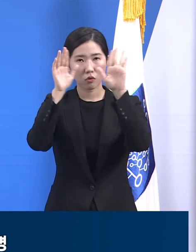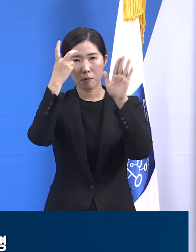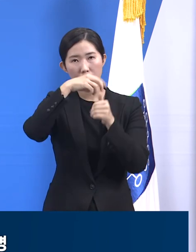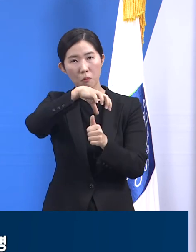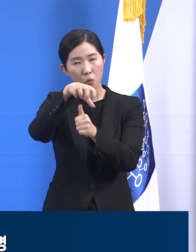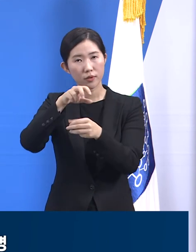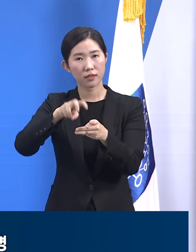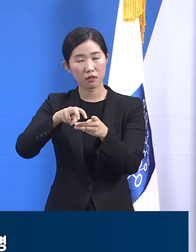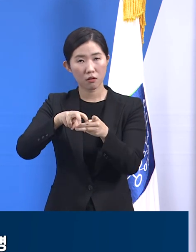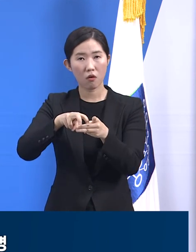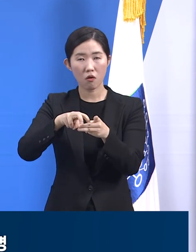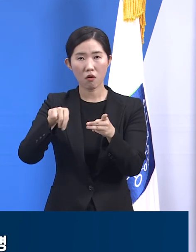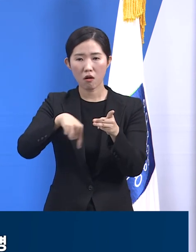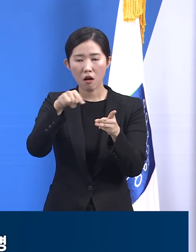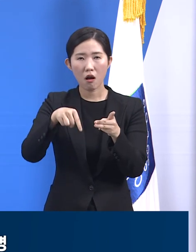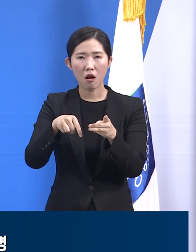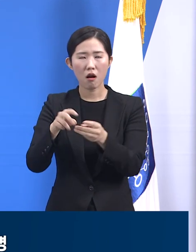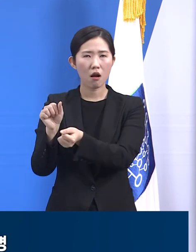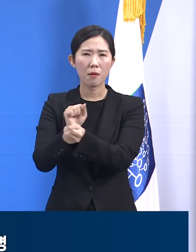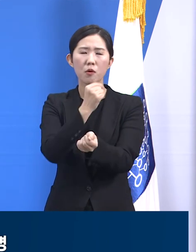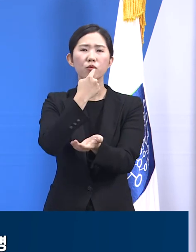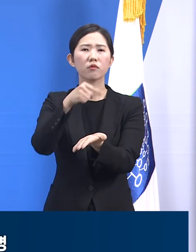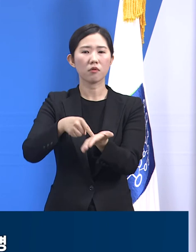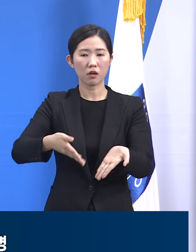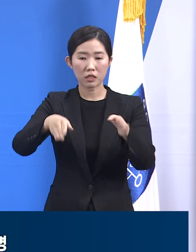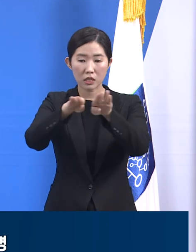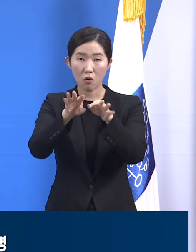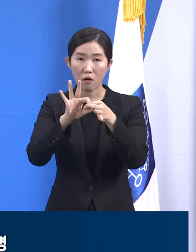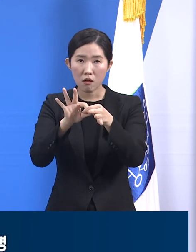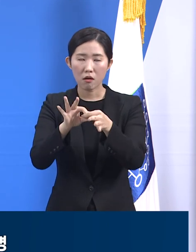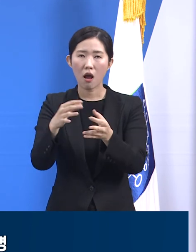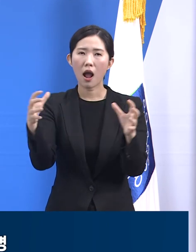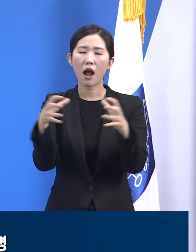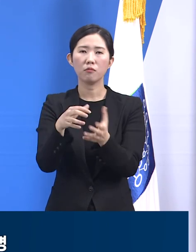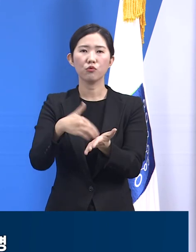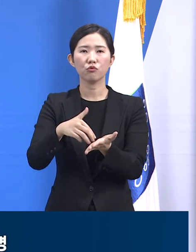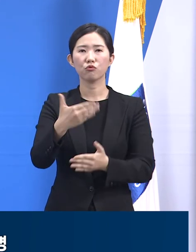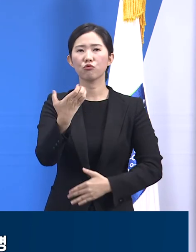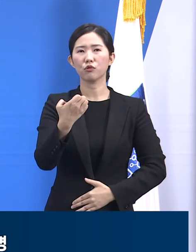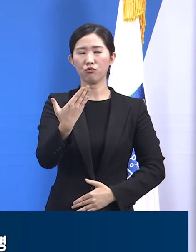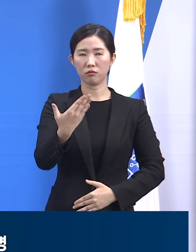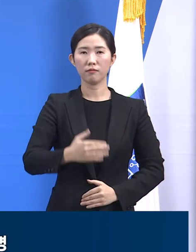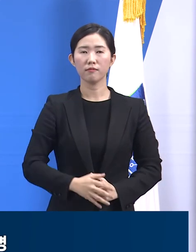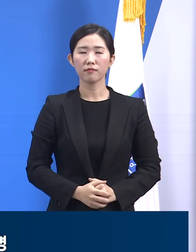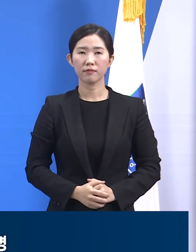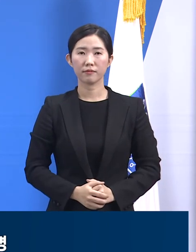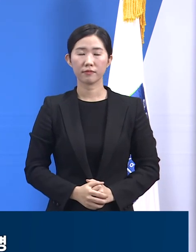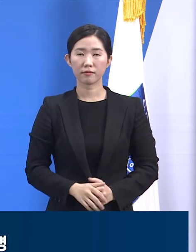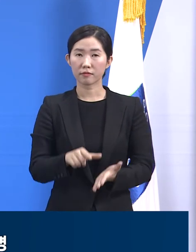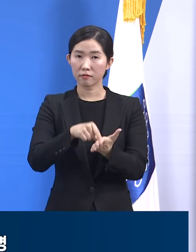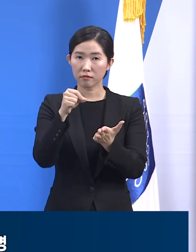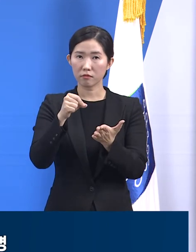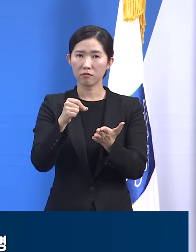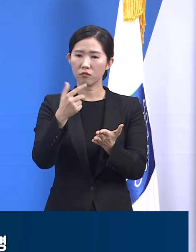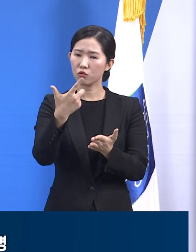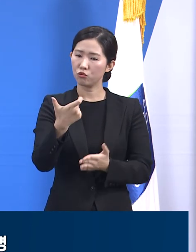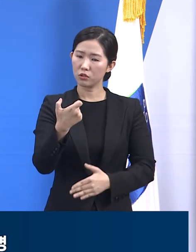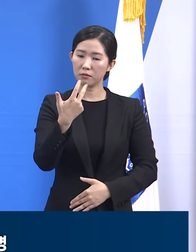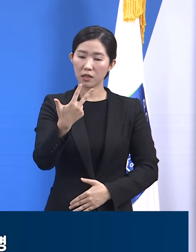취약시설 관련된 감염 사례는 총 99건입니다. 약 63%의 사망이